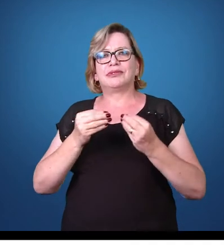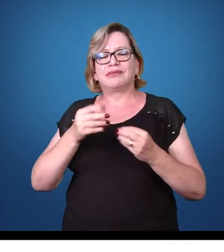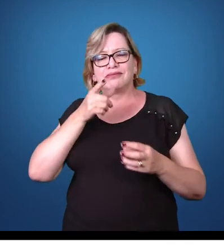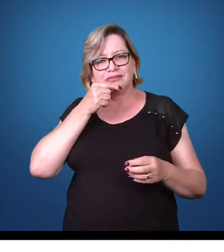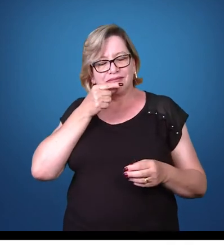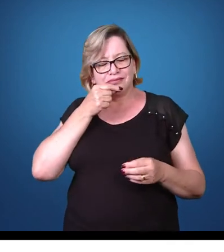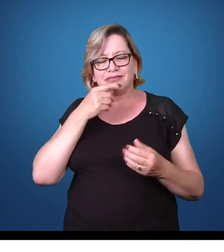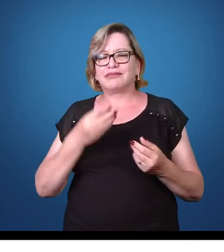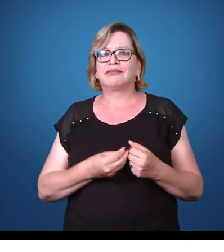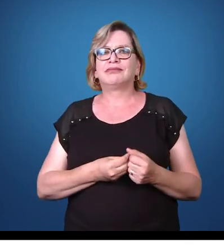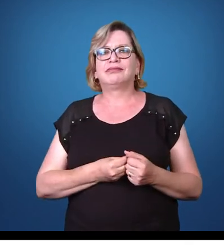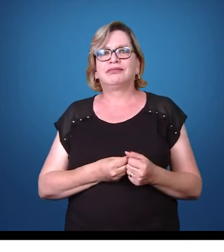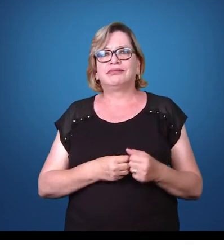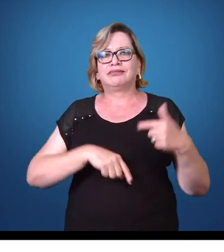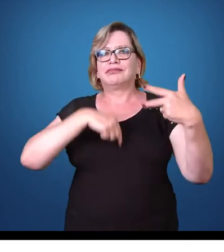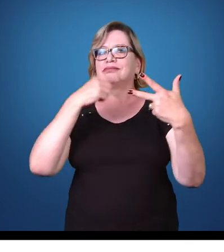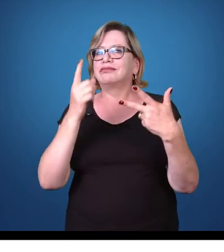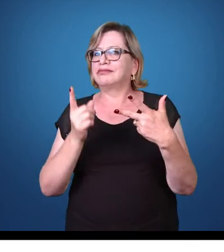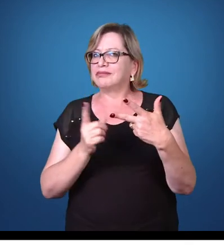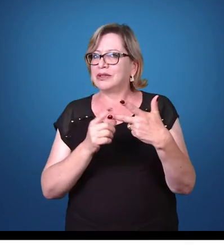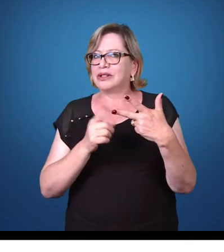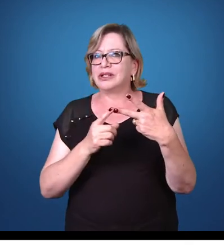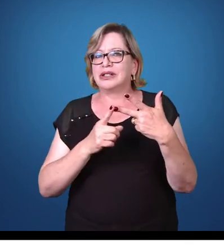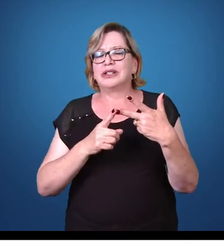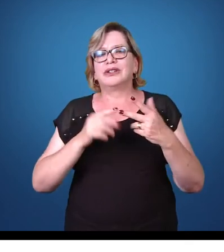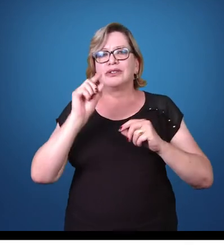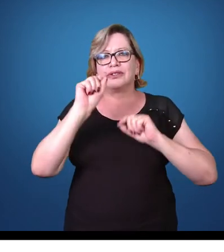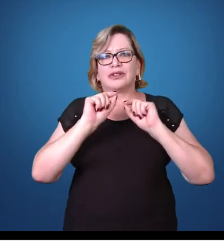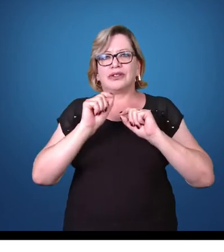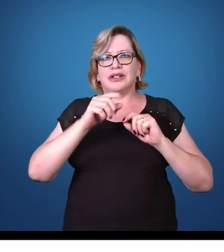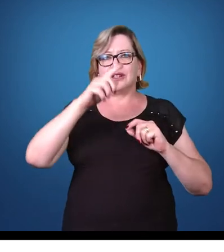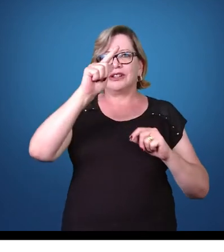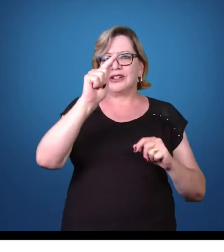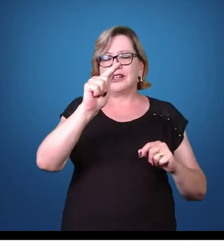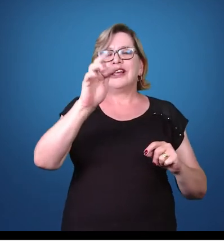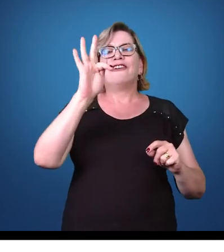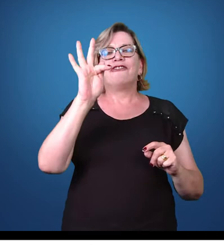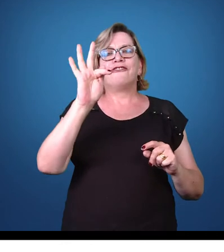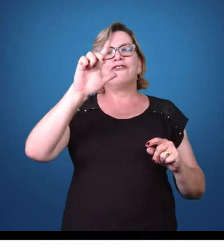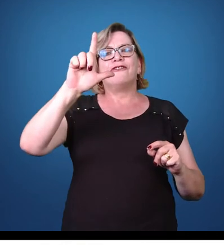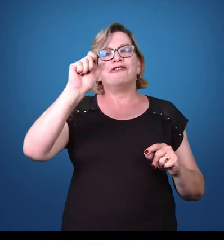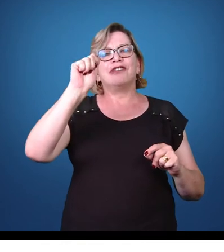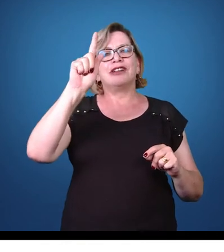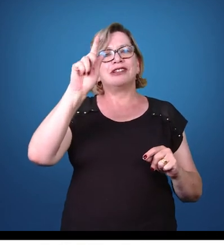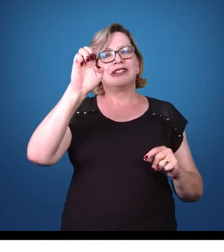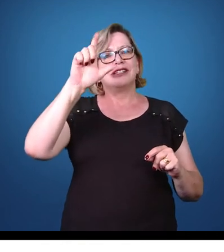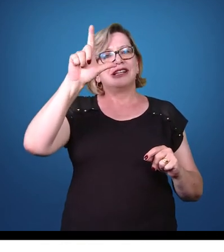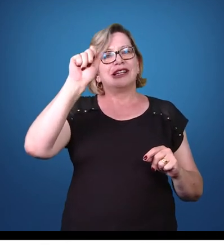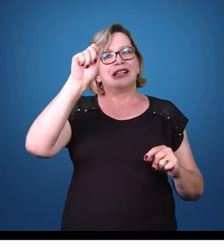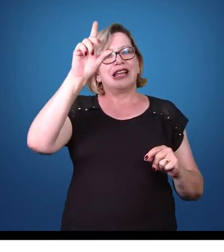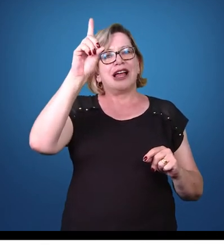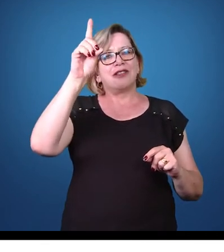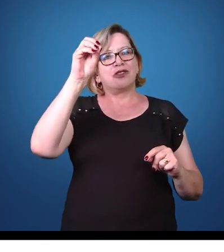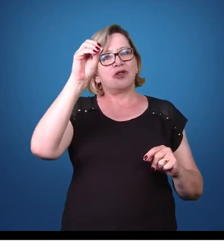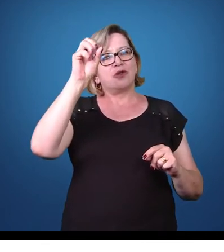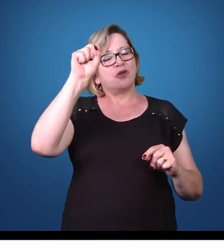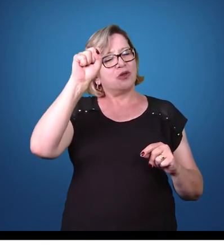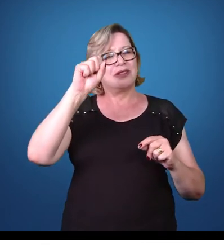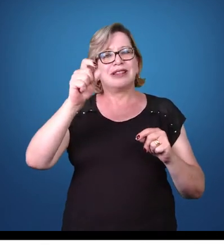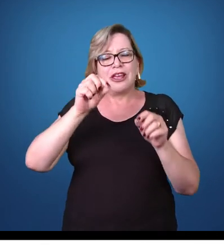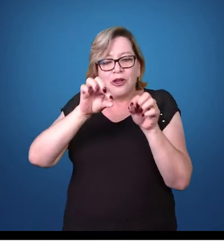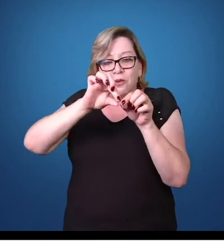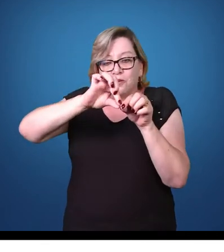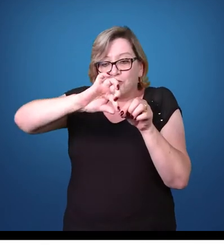aquático. O próximo seriam os flagelados, que são protozoários que apresentam grandes